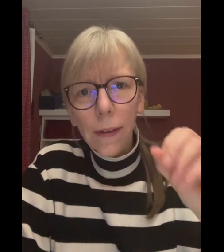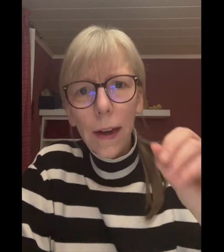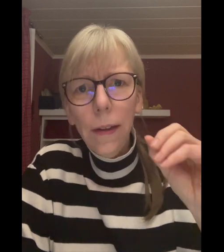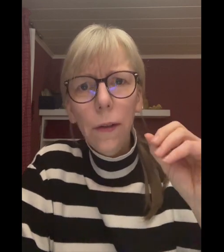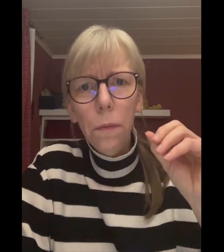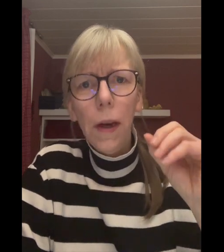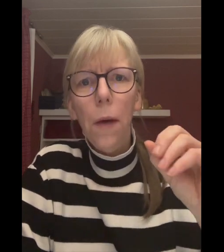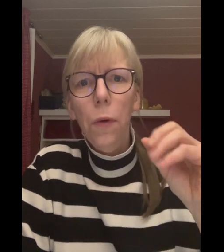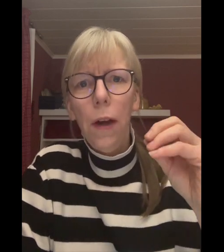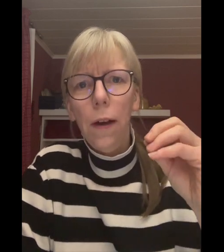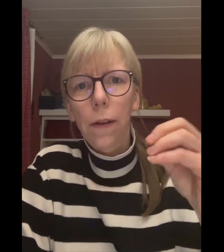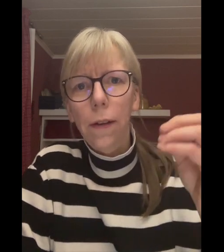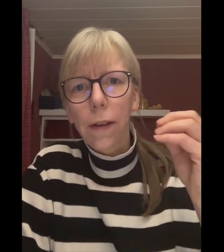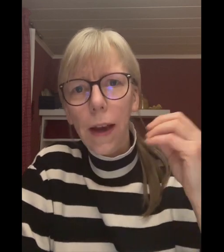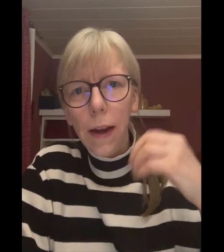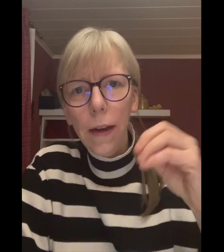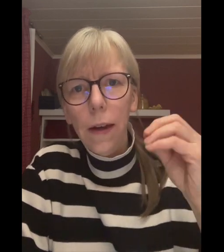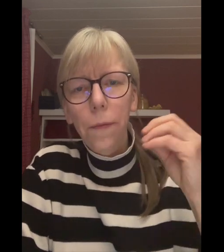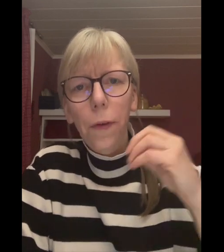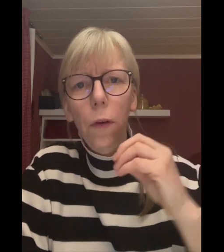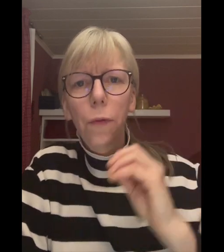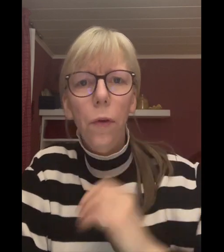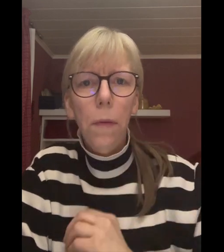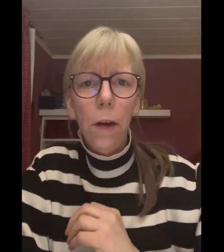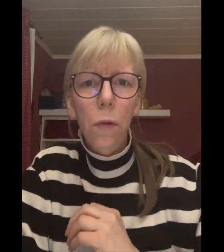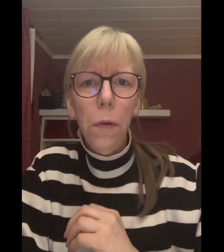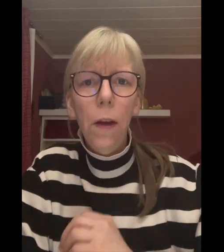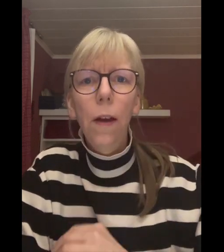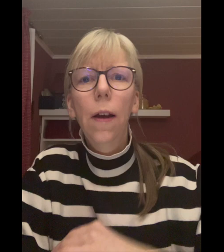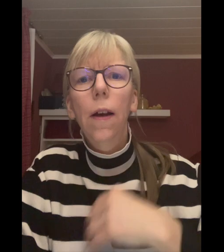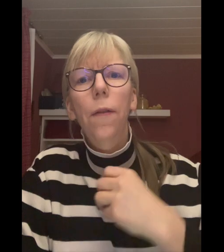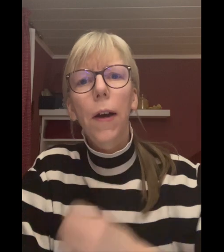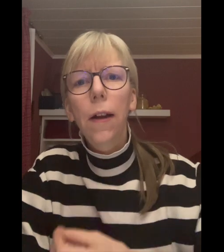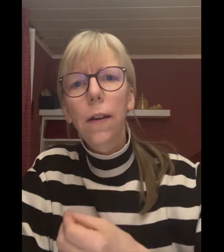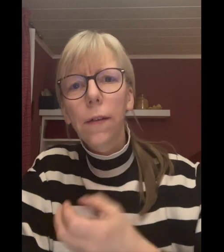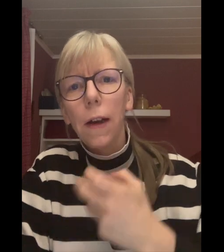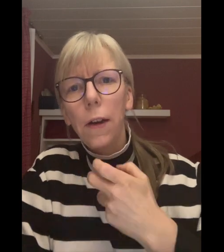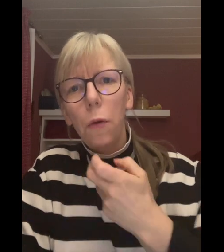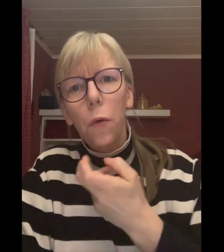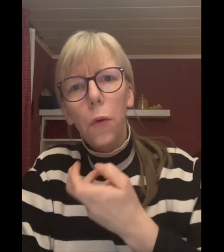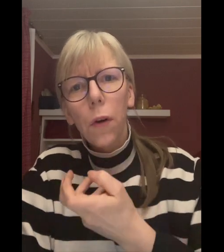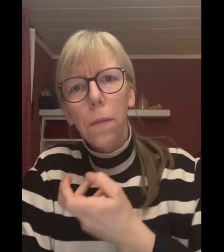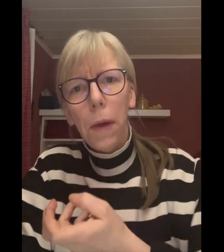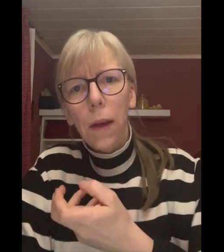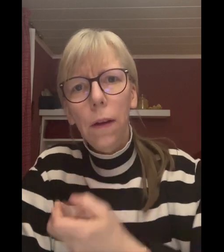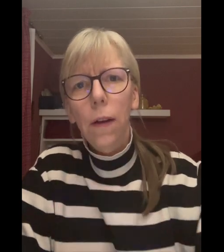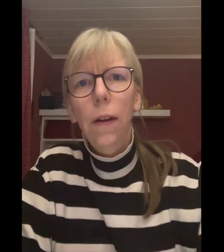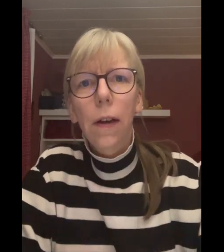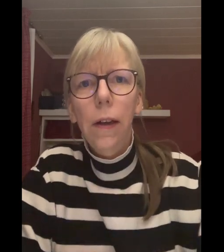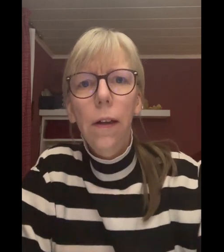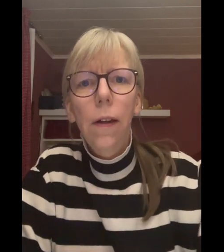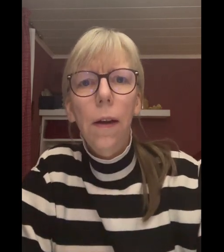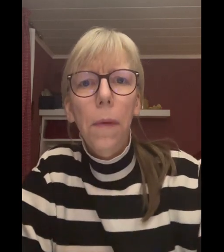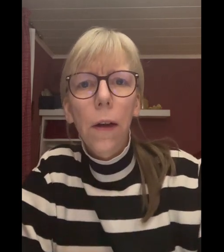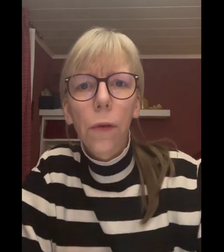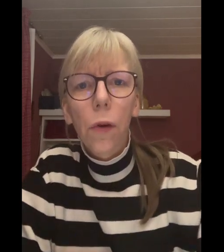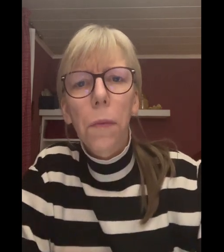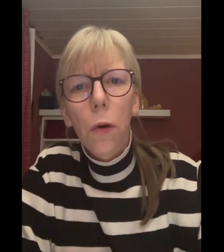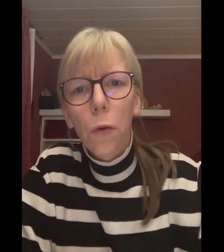Calciumcarbonat ist keine Empfehlung für einen Magen-OP, weil das eine höhere Menge in der Regel an Magensäure braucht, um